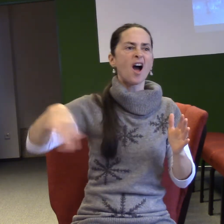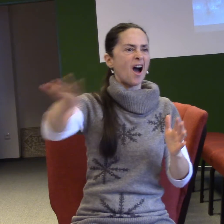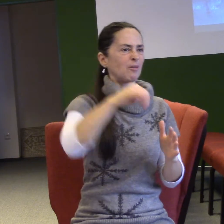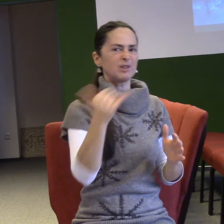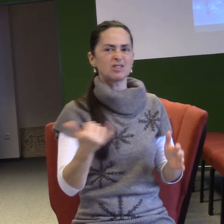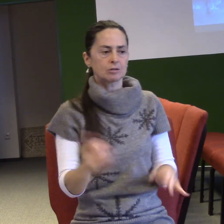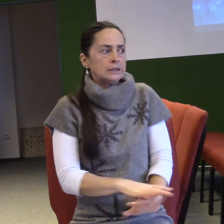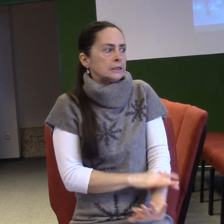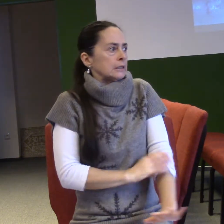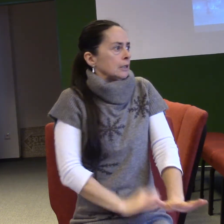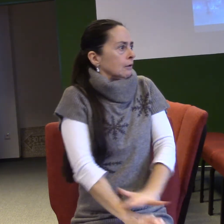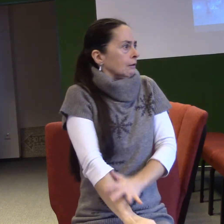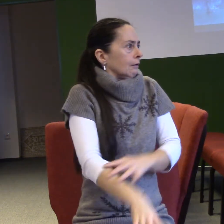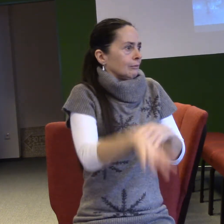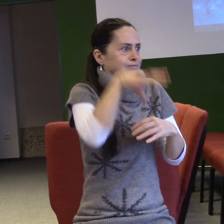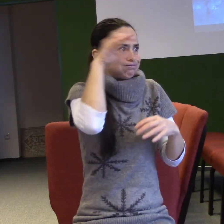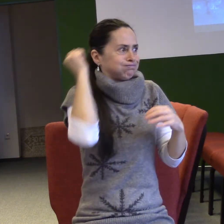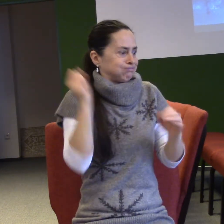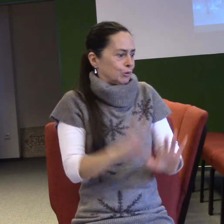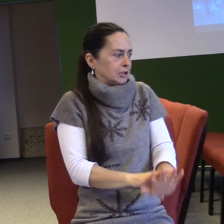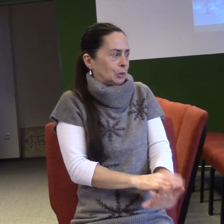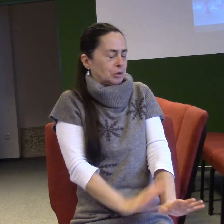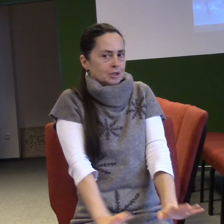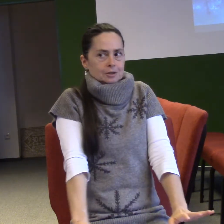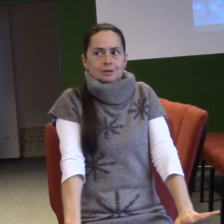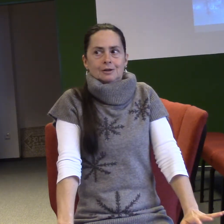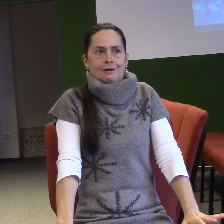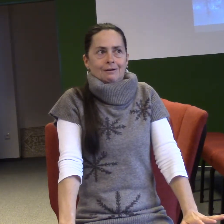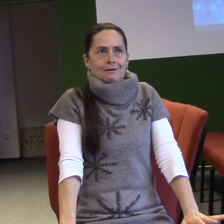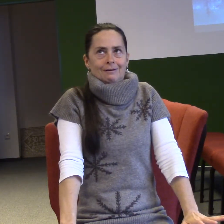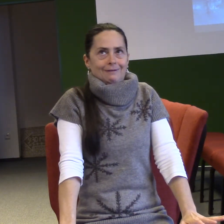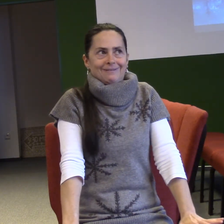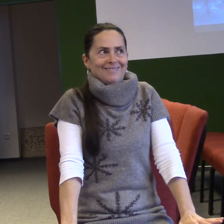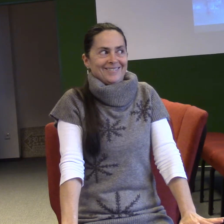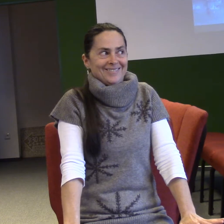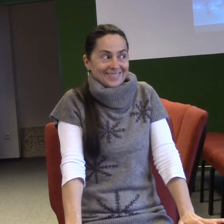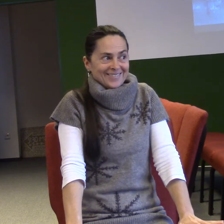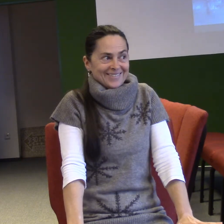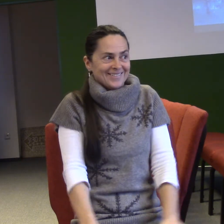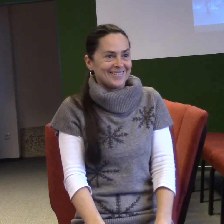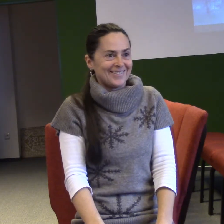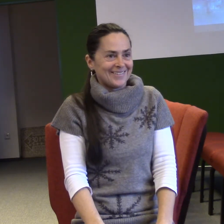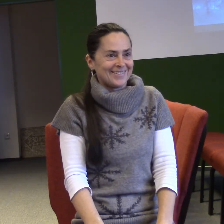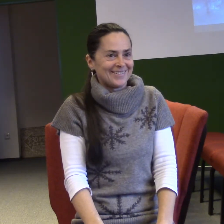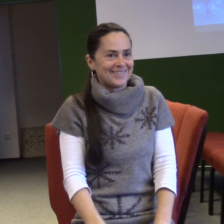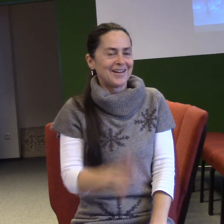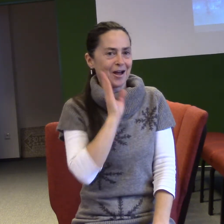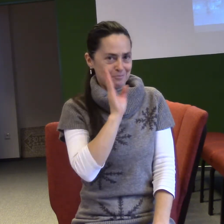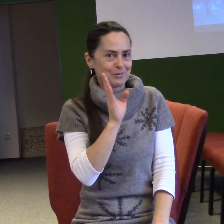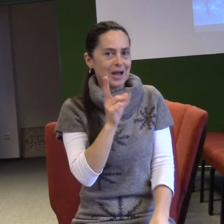To taky? Husí kůži. To je správda. A já už se blížím ke konci svého slova, protože už jsem vyčerpal všechnu